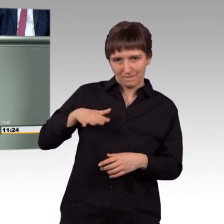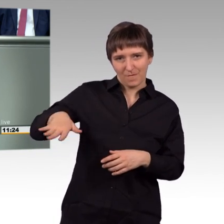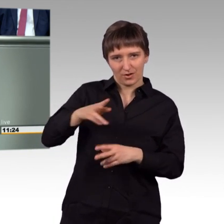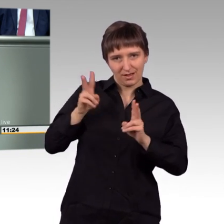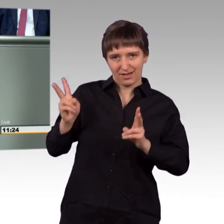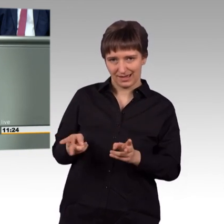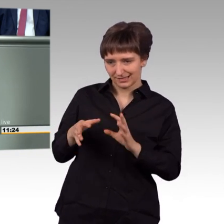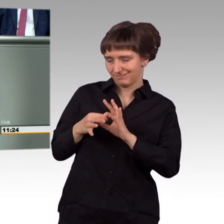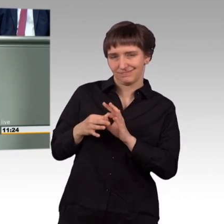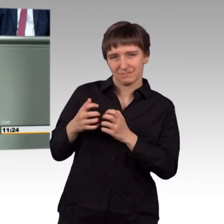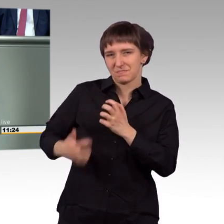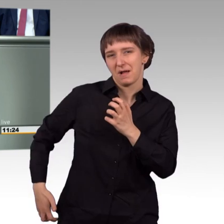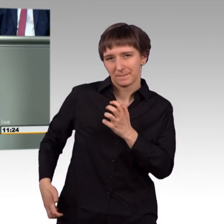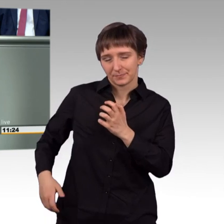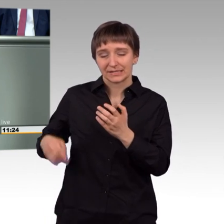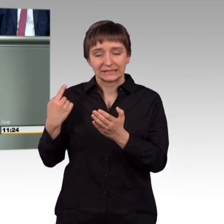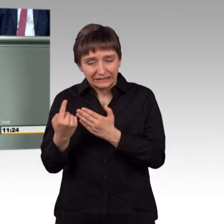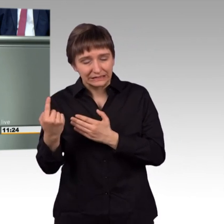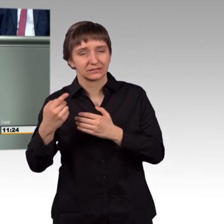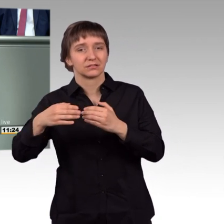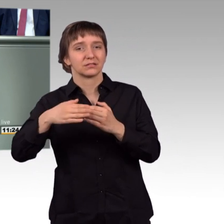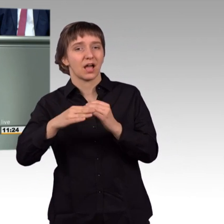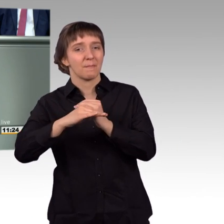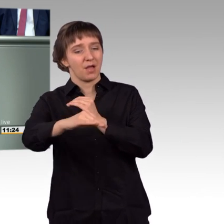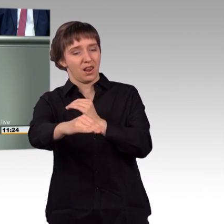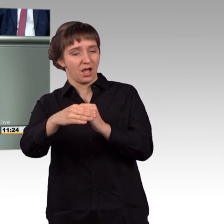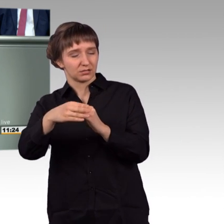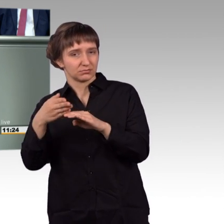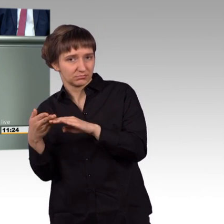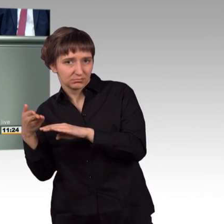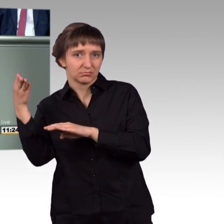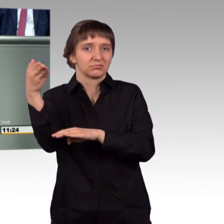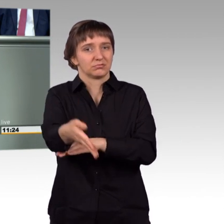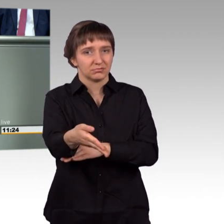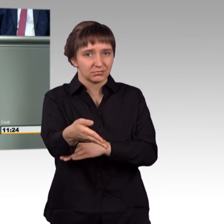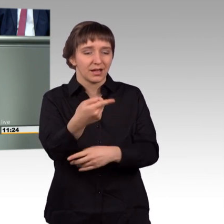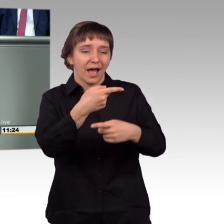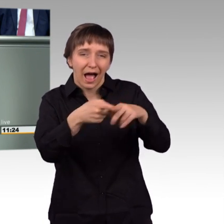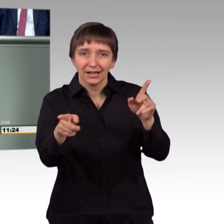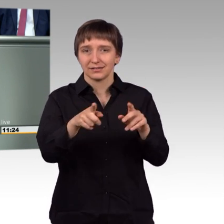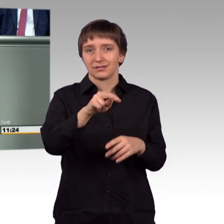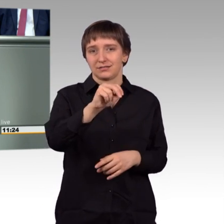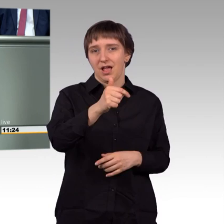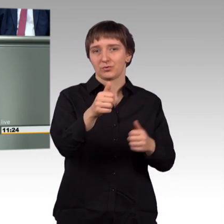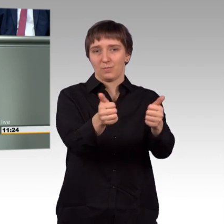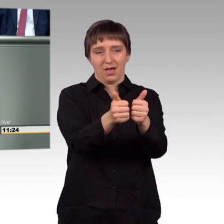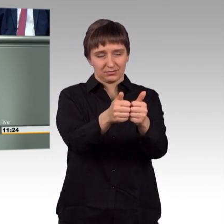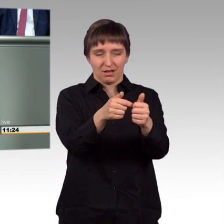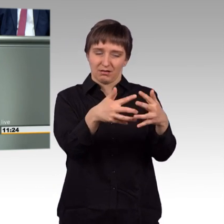einmarschiert und dort Truppen bekämpft, die von einem anderen NATO-Partner, den Vereinigten Staaten von Amerika, politisch, logistisch und auch